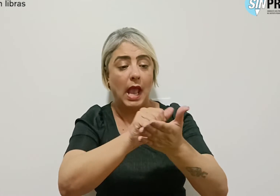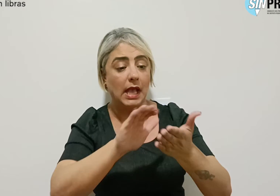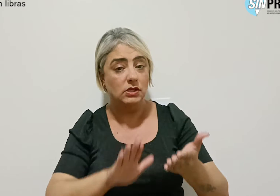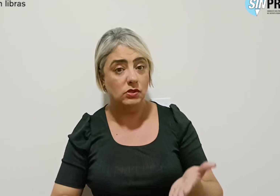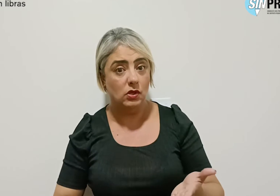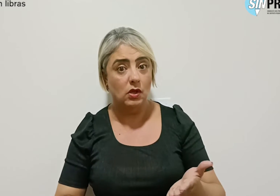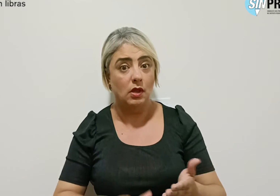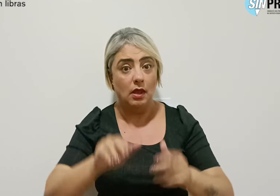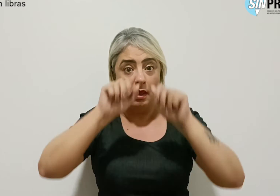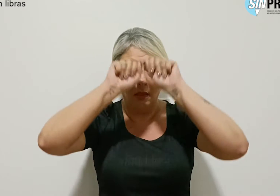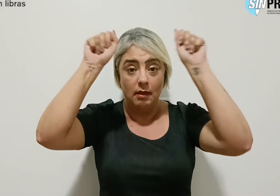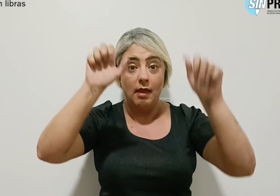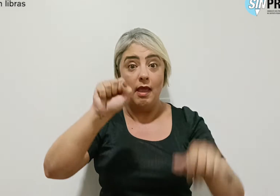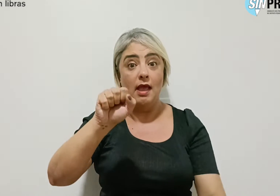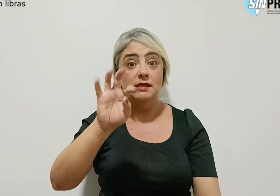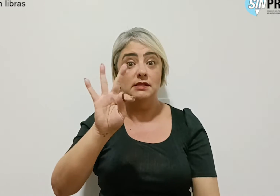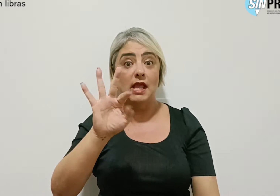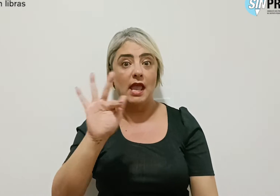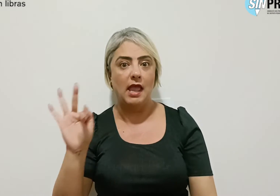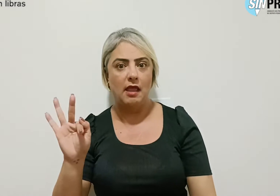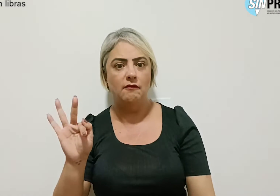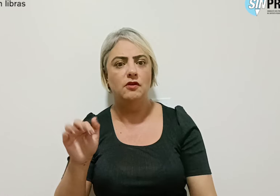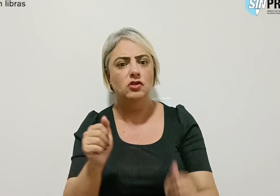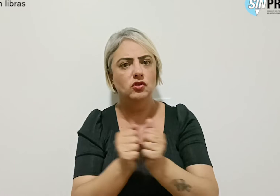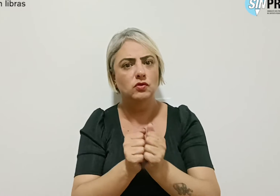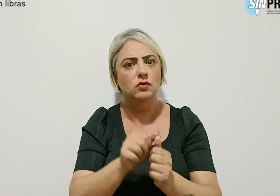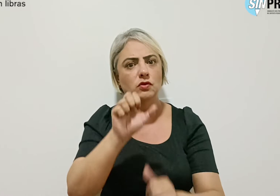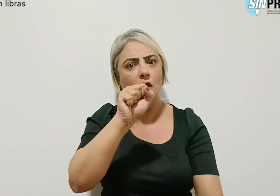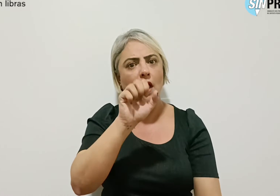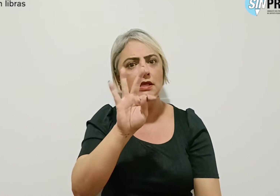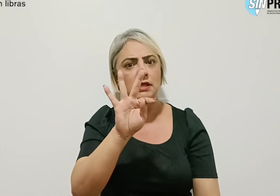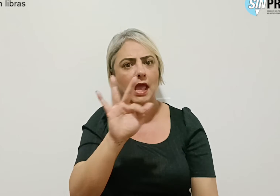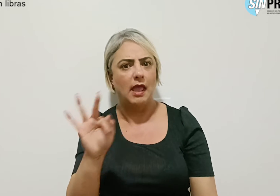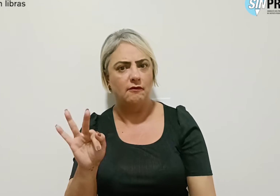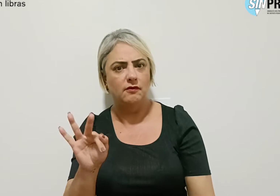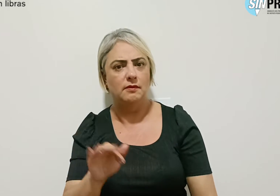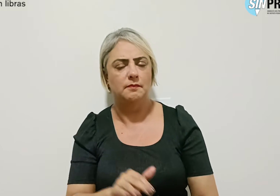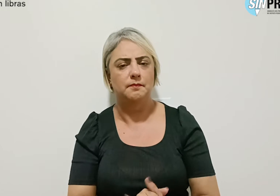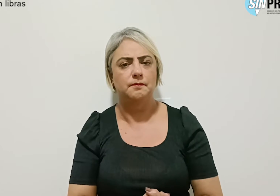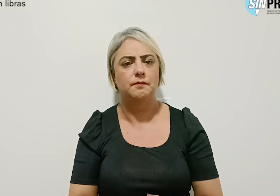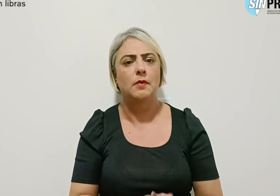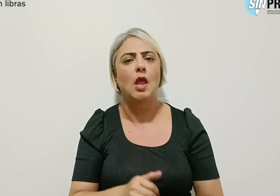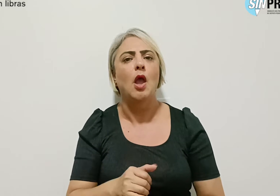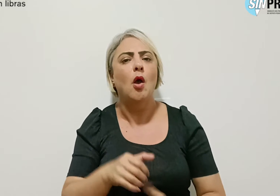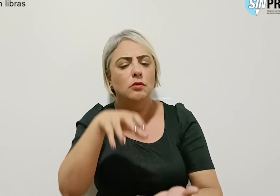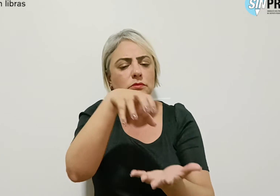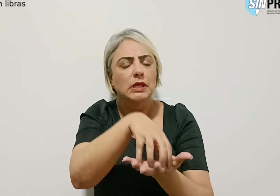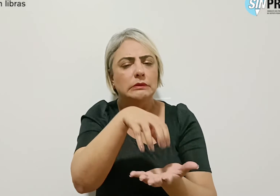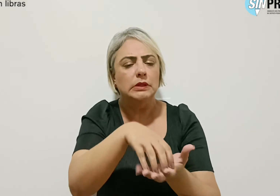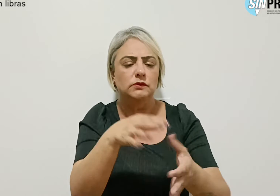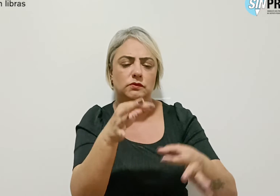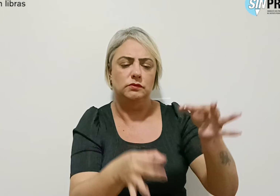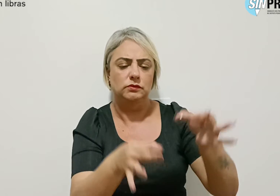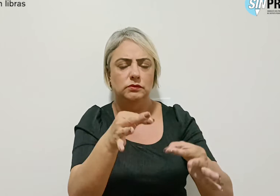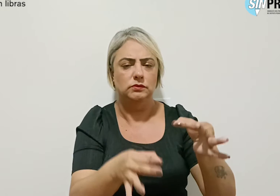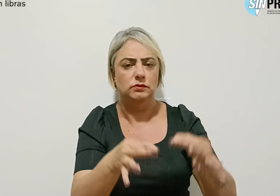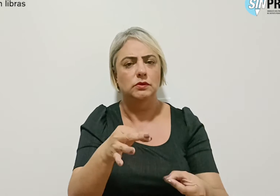STF e com o STF. O Departamento Jurídico do Sindicato